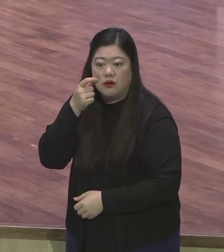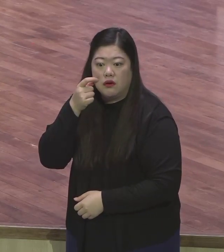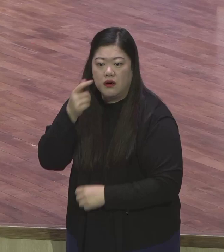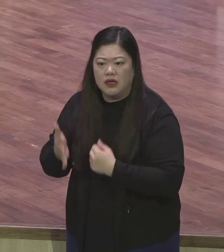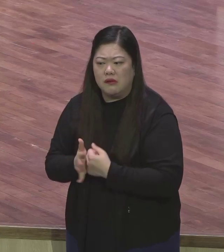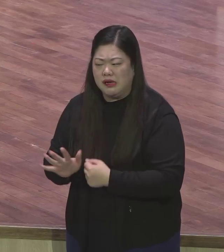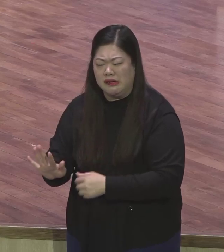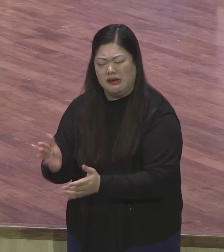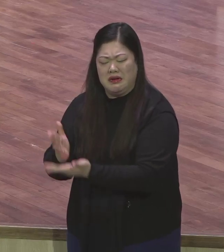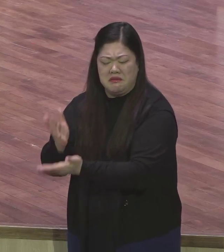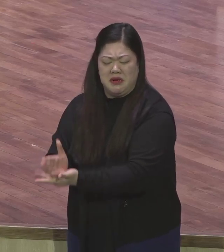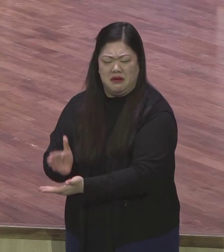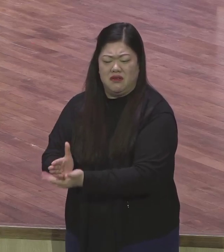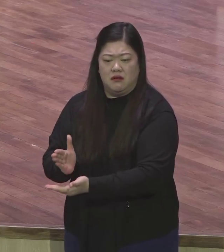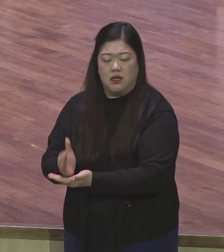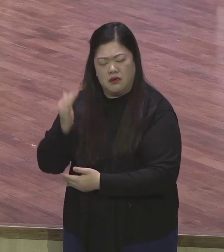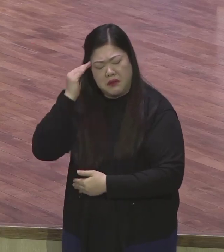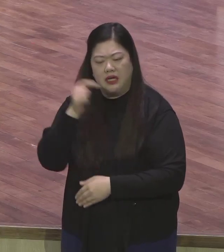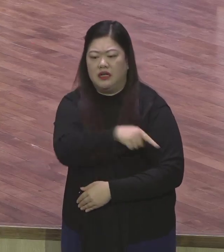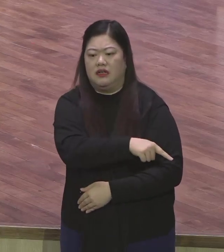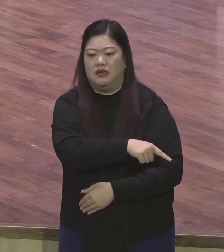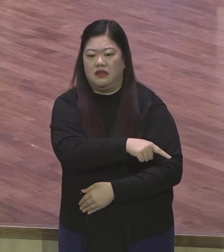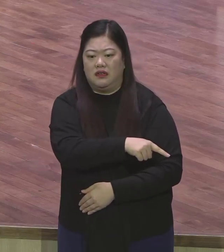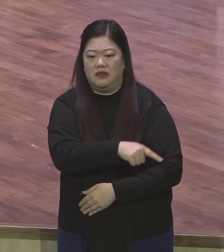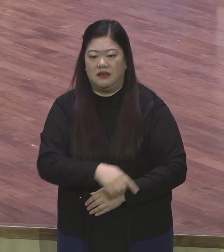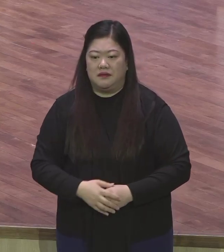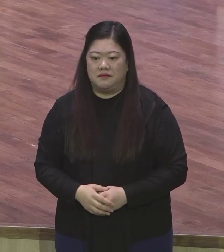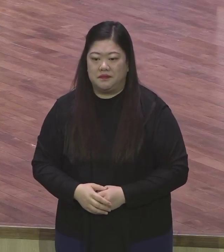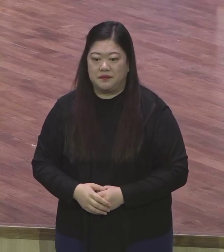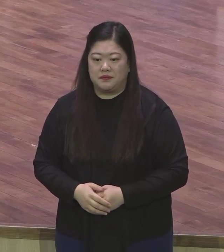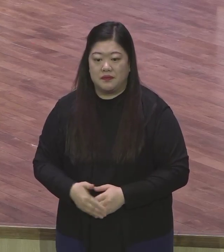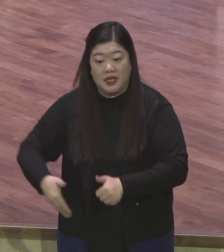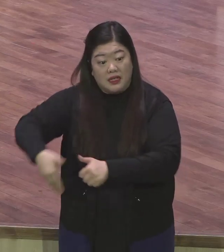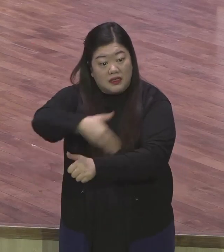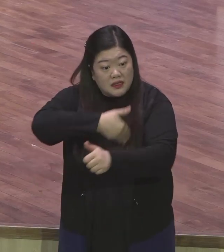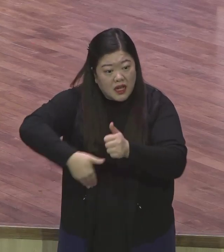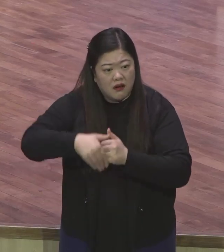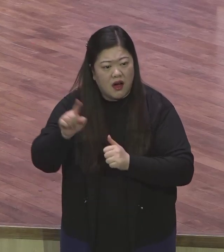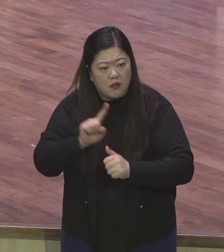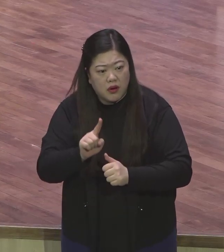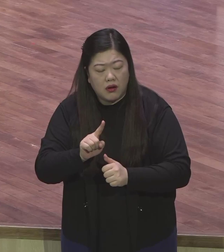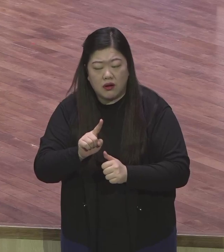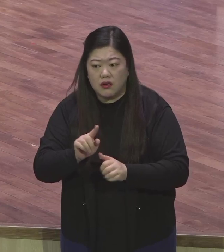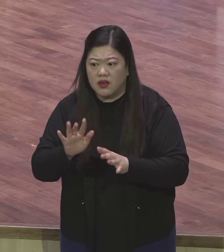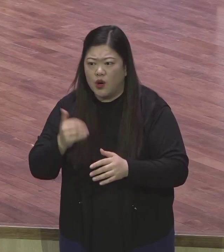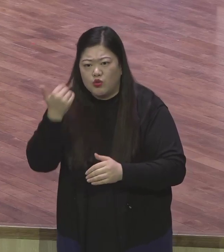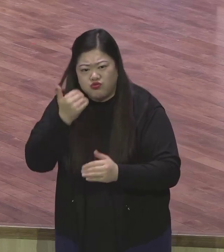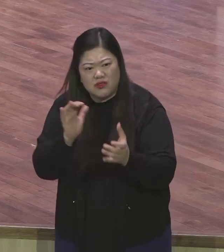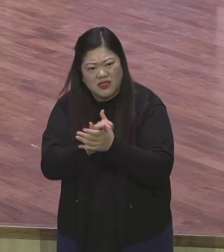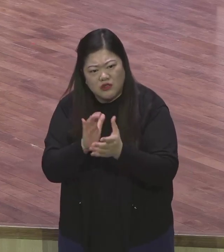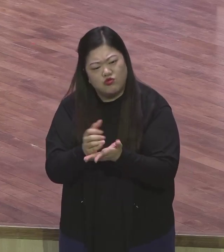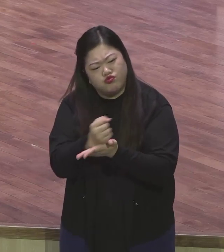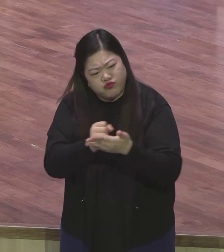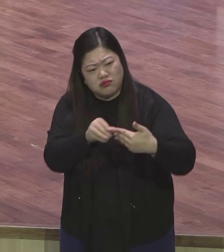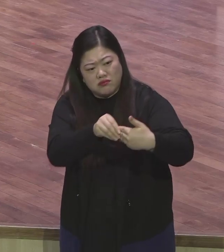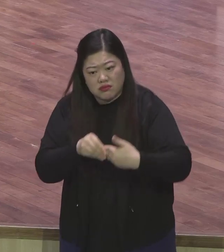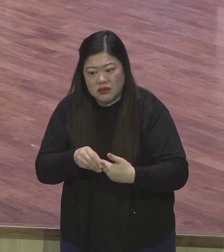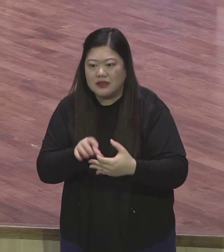여러분이 어떤 행팬과 어떤 환경에서 오늘 이 자리에 나왔다 할지라도 여러분의 모습과 환경